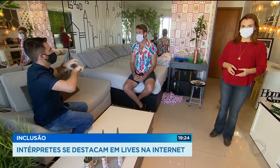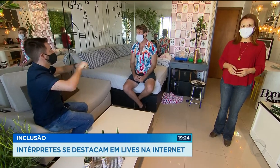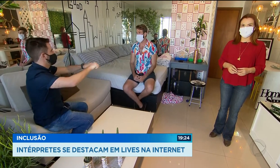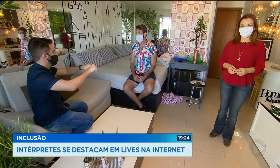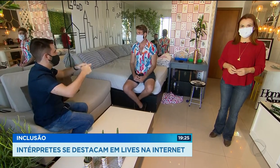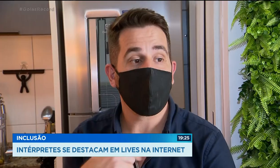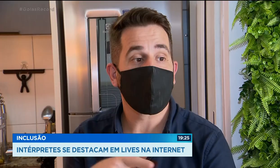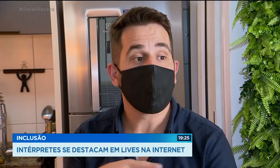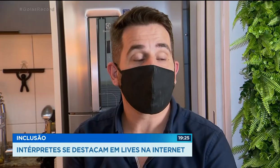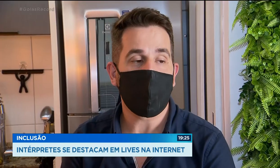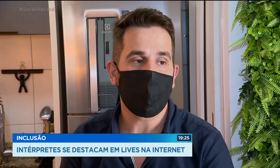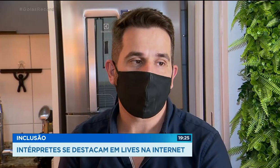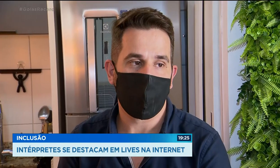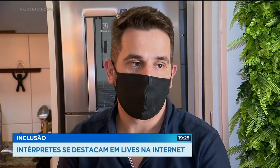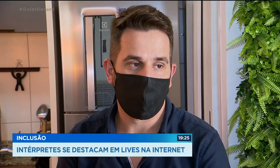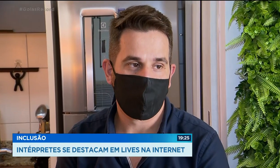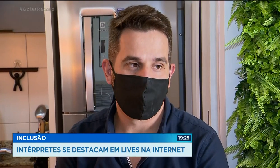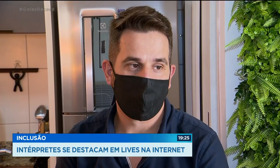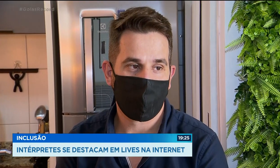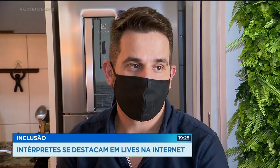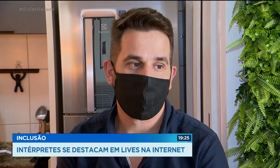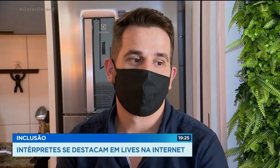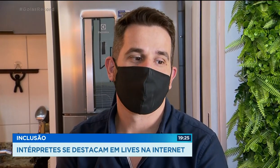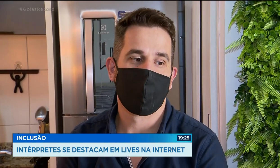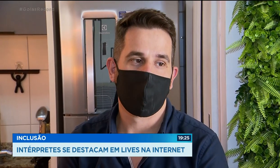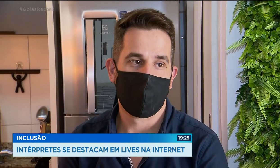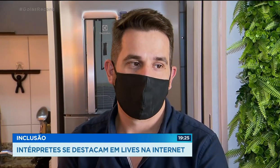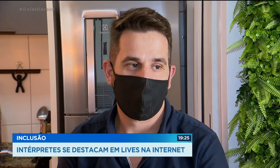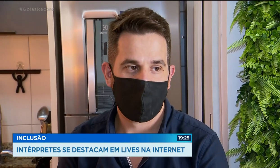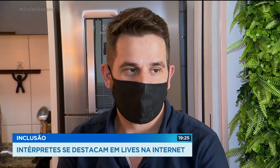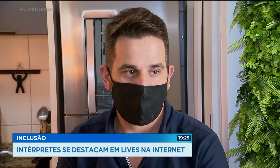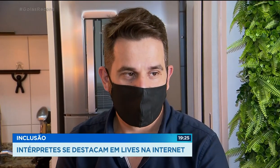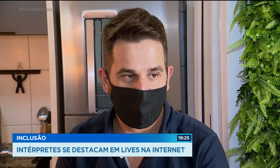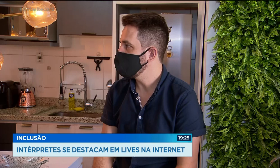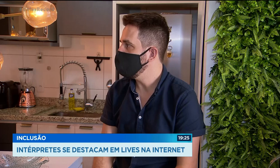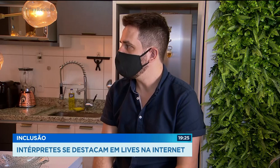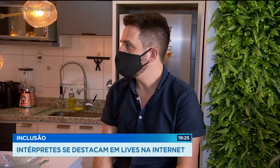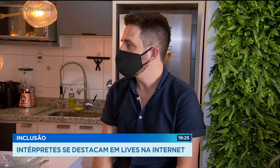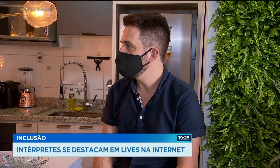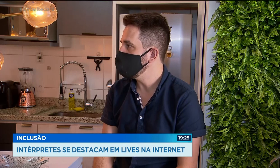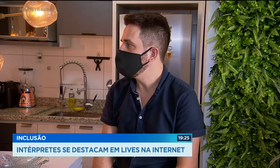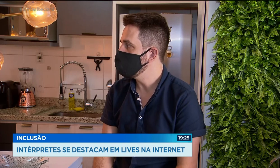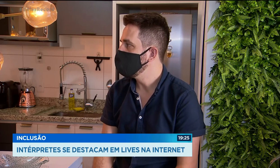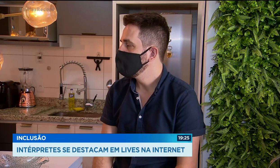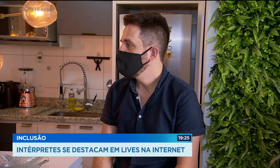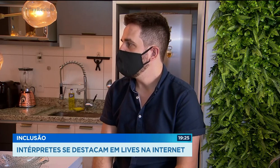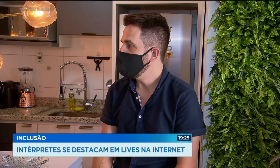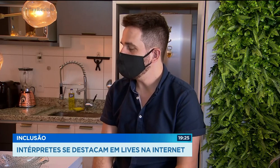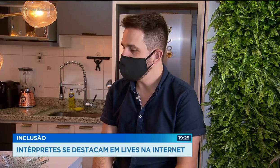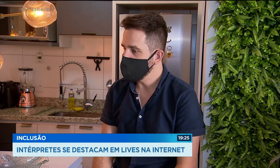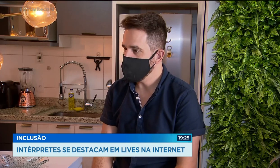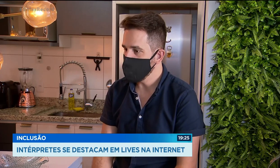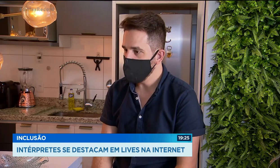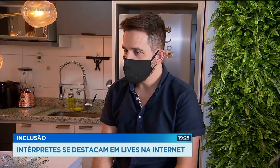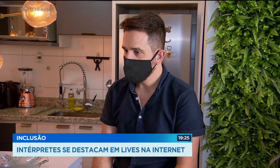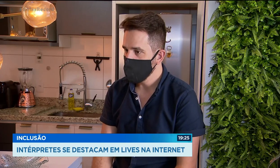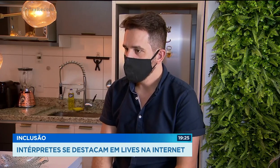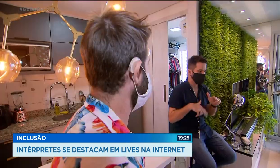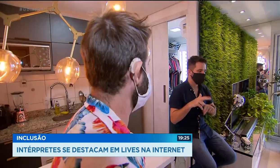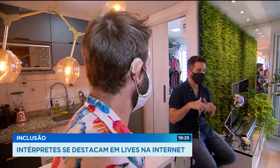momento. Ele faz traduções para empresas que têm funcionários surdos, em informativos sobre o coronavírus na TV UFG e